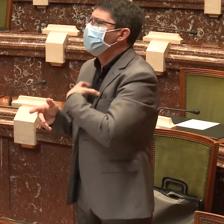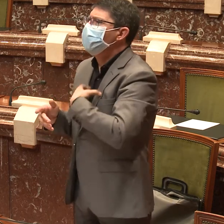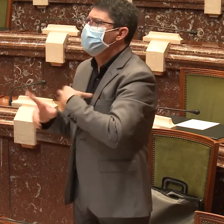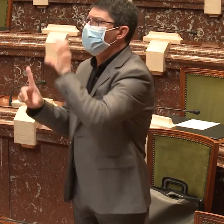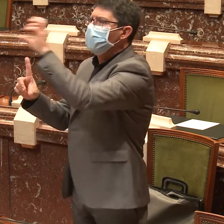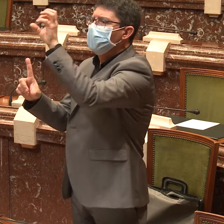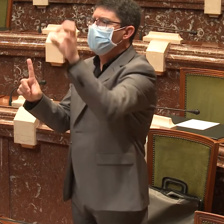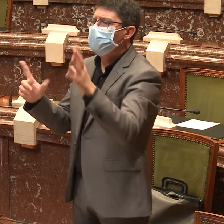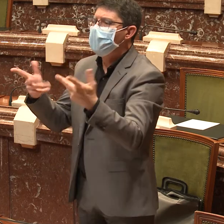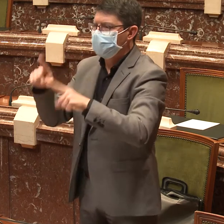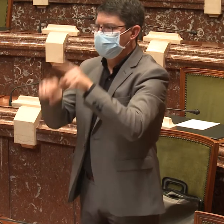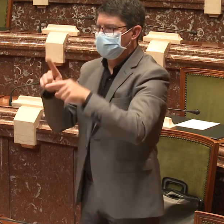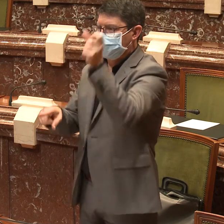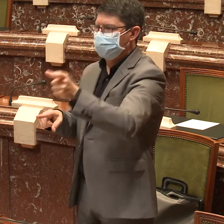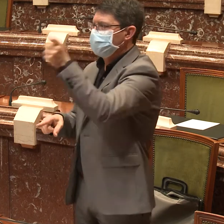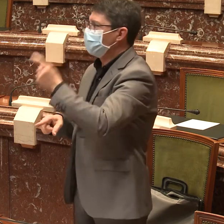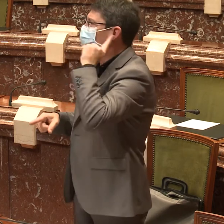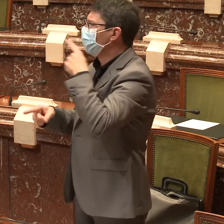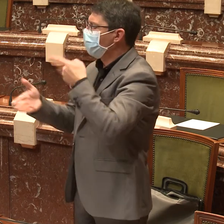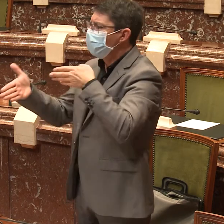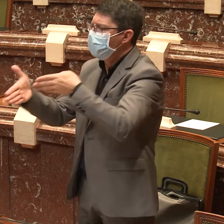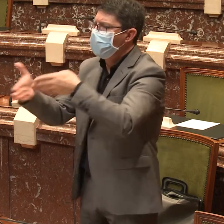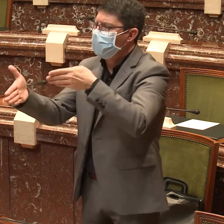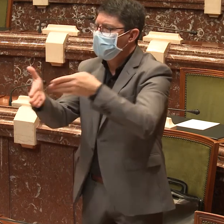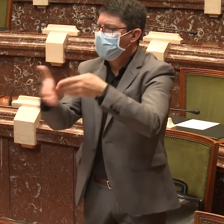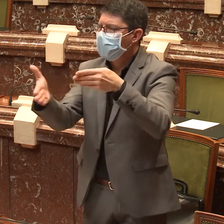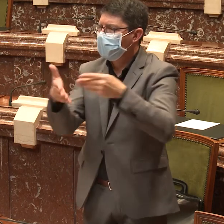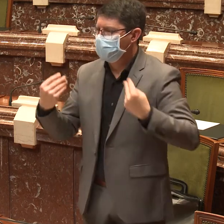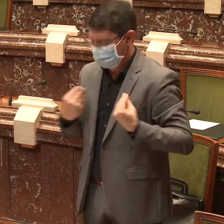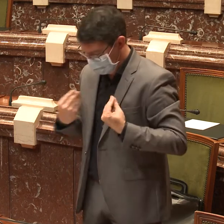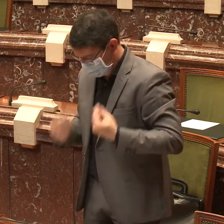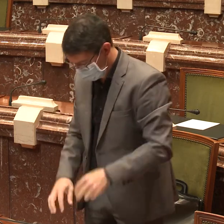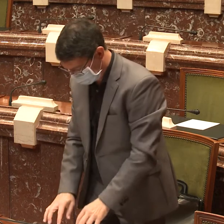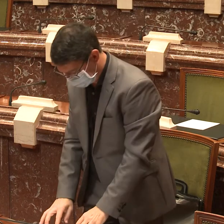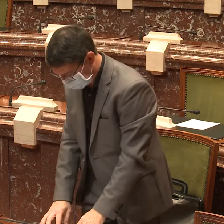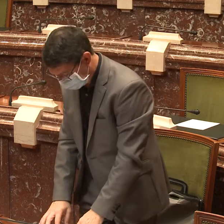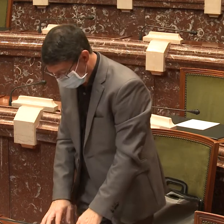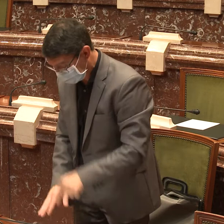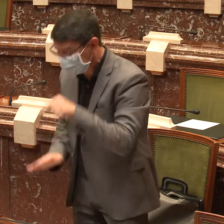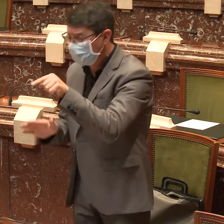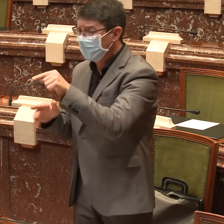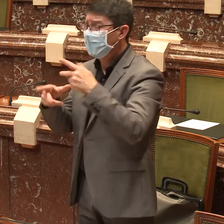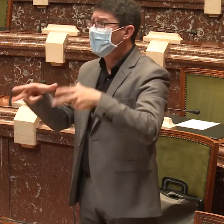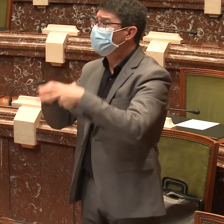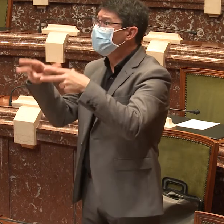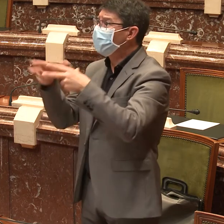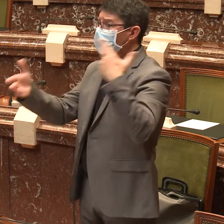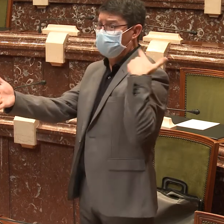los distintos contextos las barreras de comunicación. Estas condiciones marcadas por una tradición oralista en nuestra sociedad